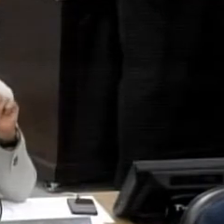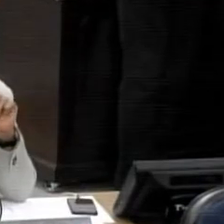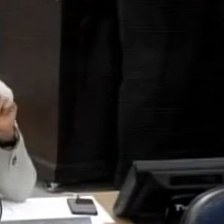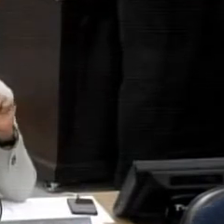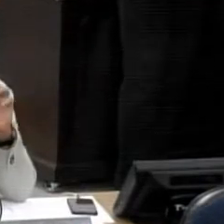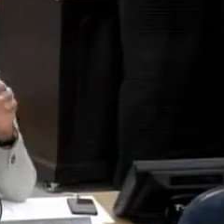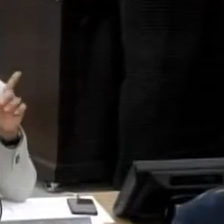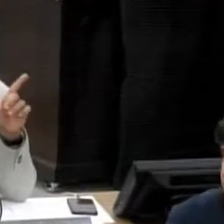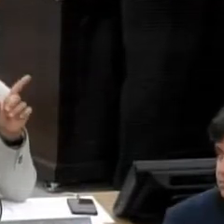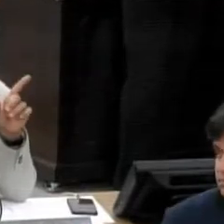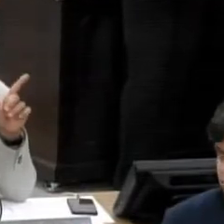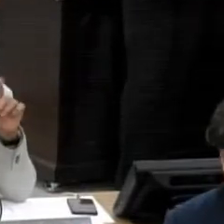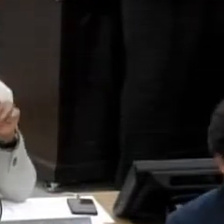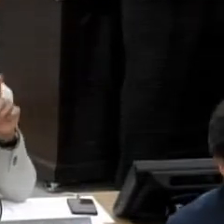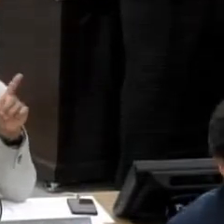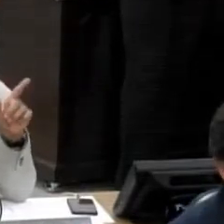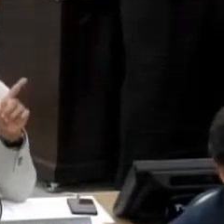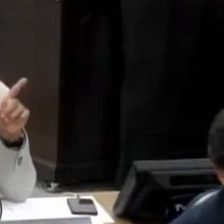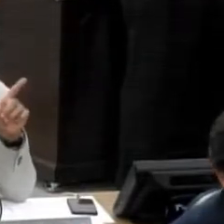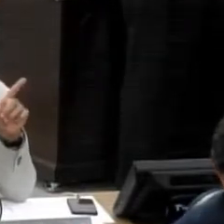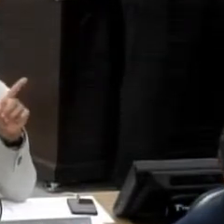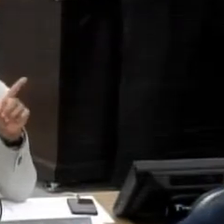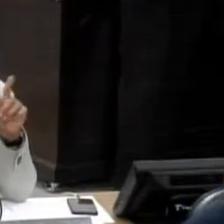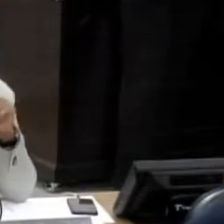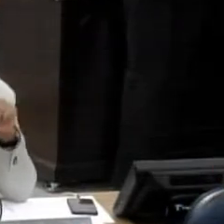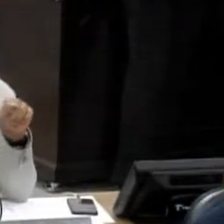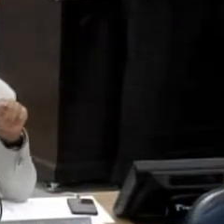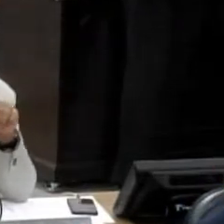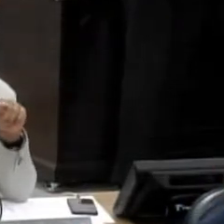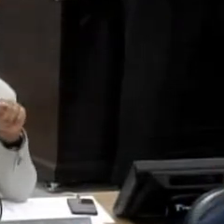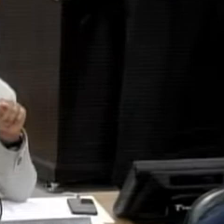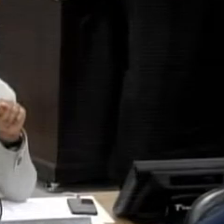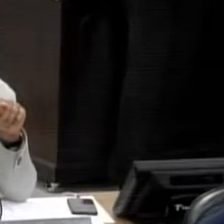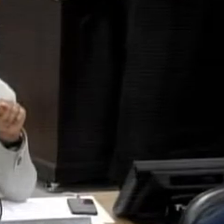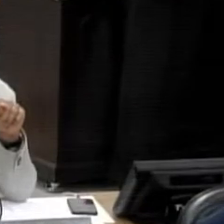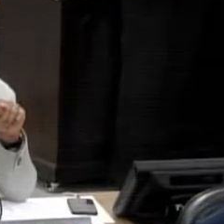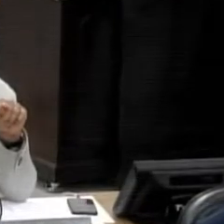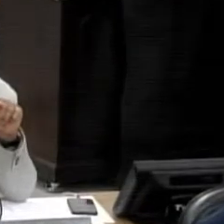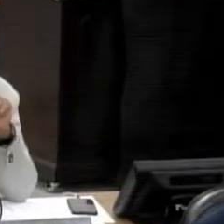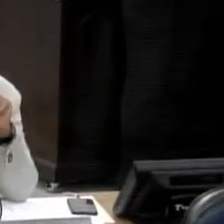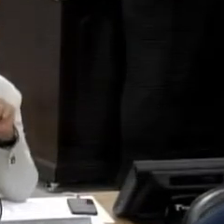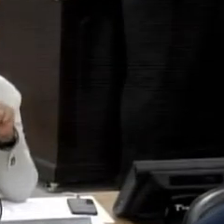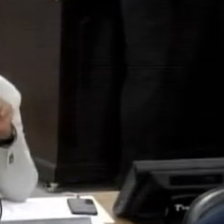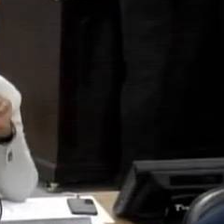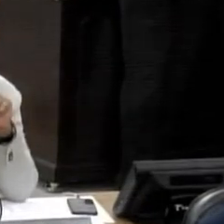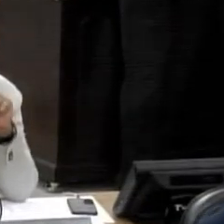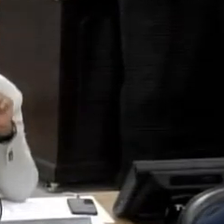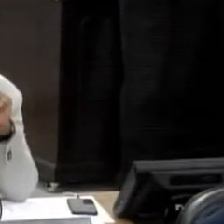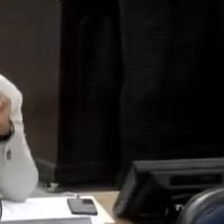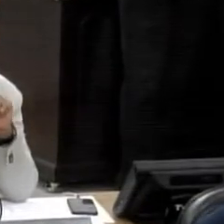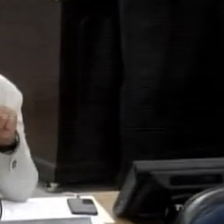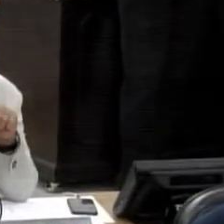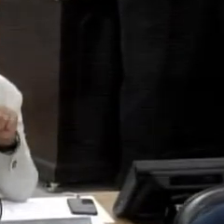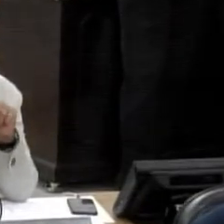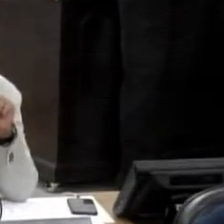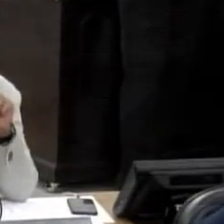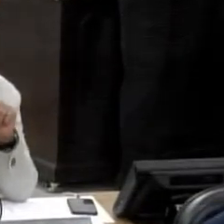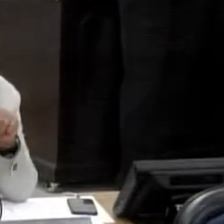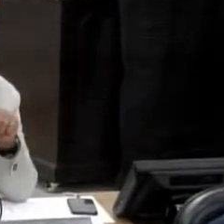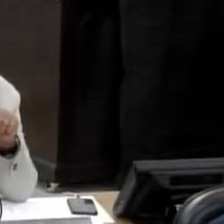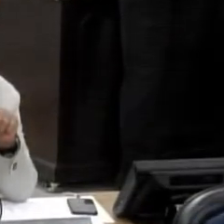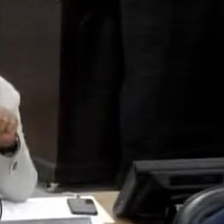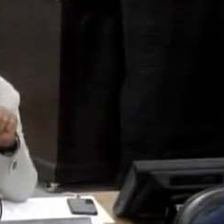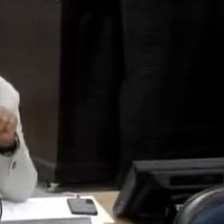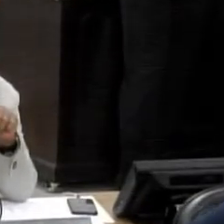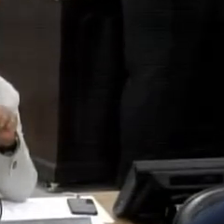sempre está nesses hospitais, nas UPAs, UBS aí, não tinha inaugurado esse hospital. Então, o se acrescenta o governo estadual, Rodrigo